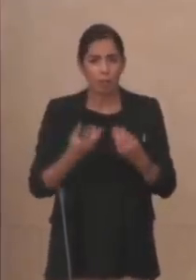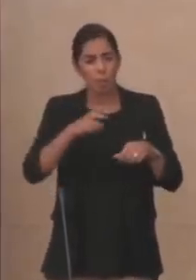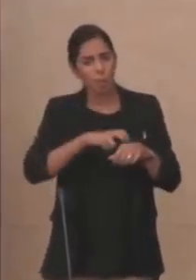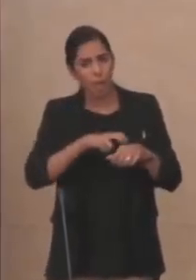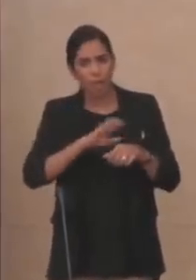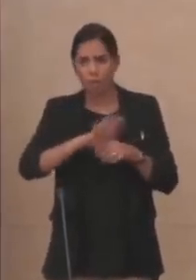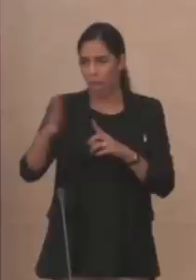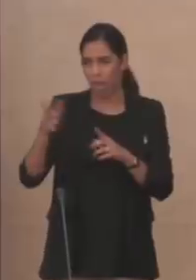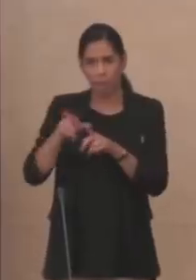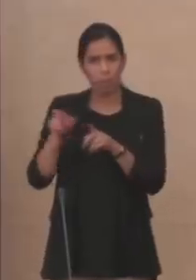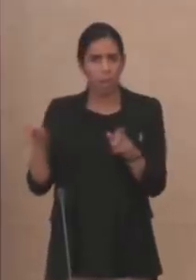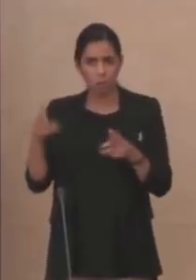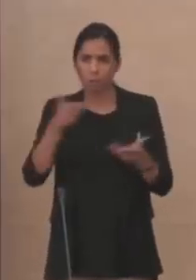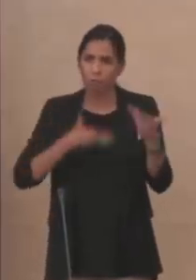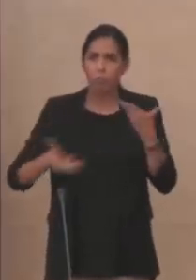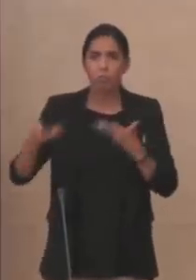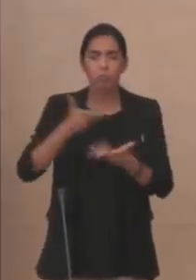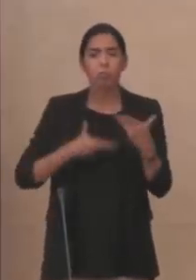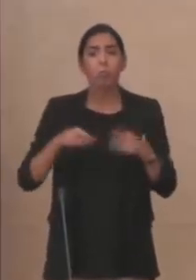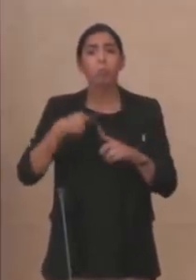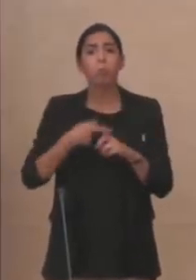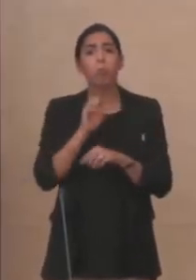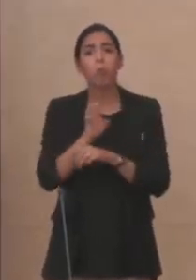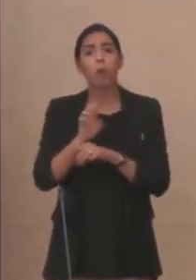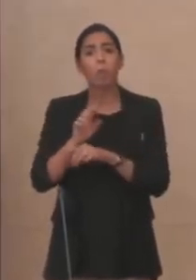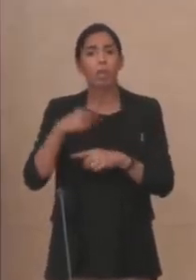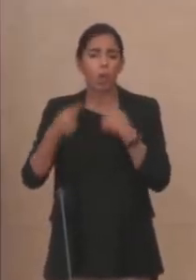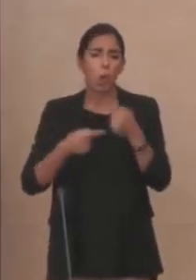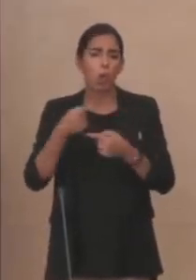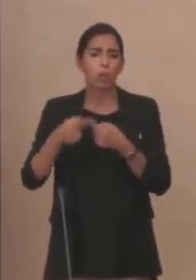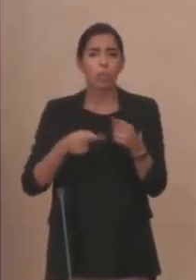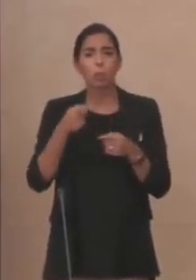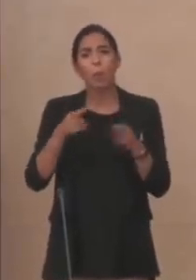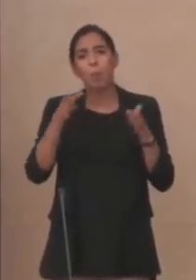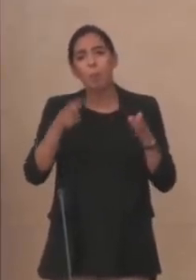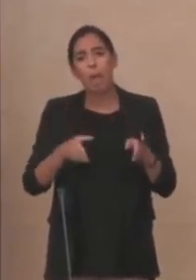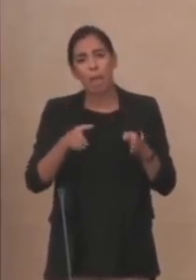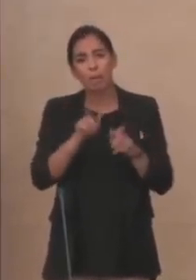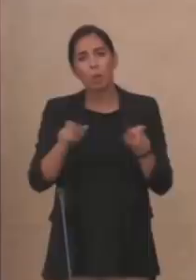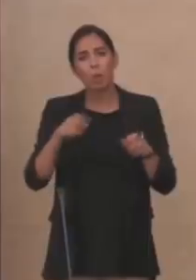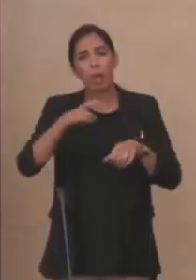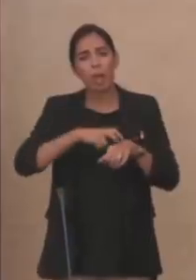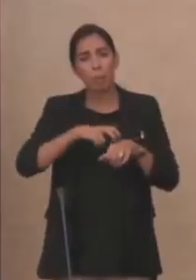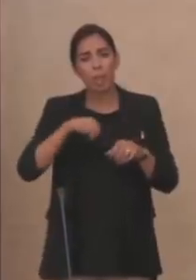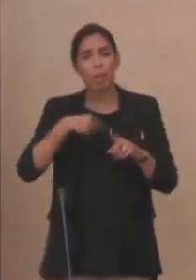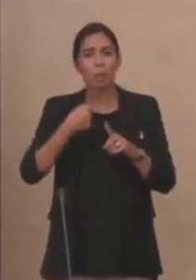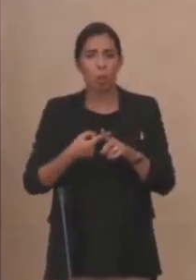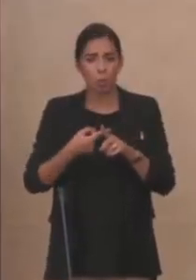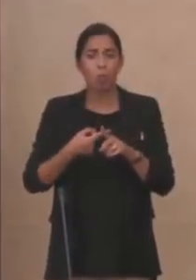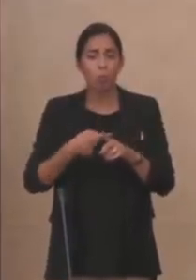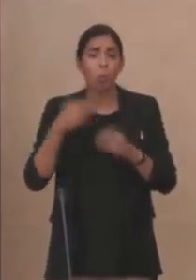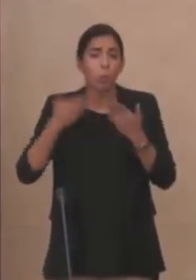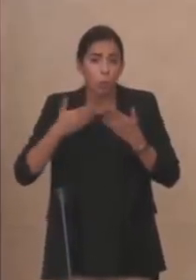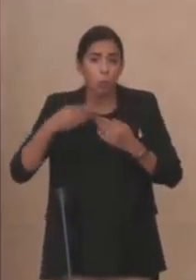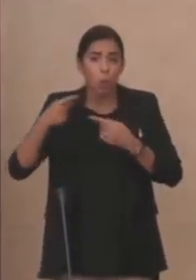formazione continua del personale medico al tutoraggio dei nuovi medici entrati, allo studio continuo del